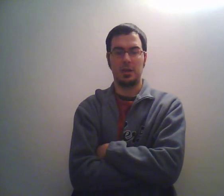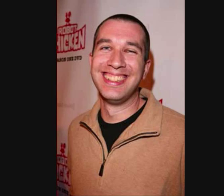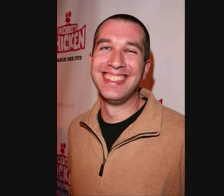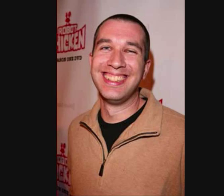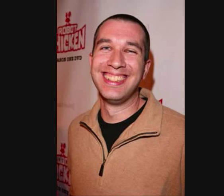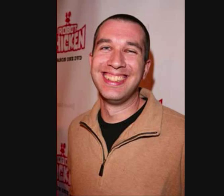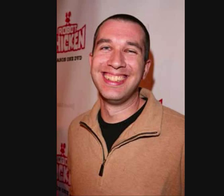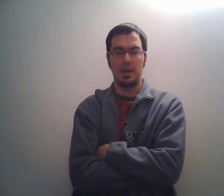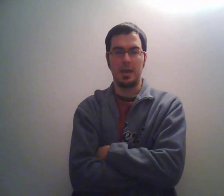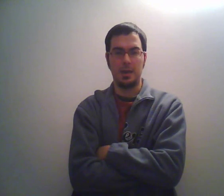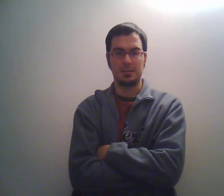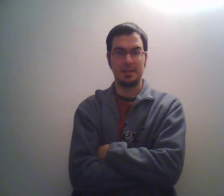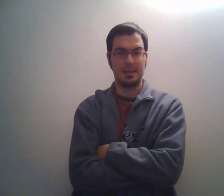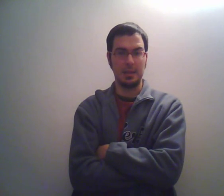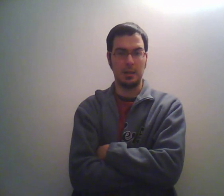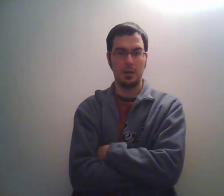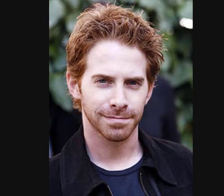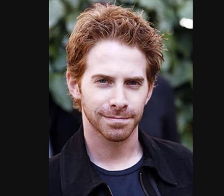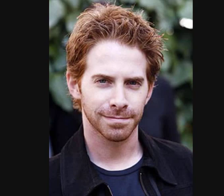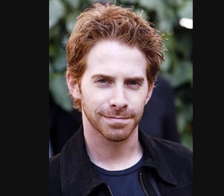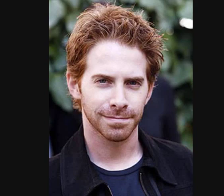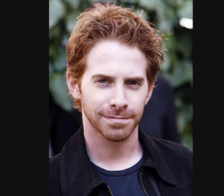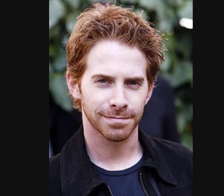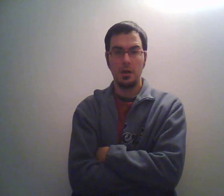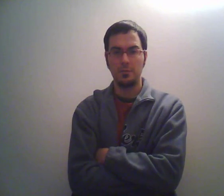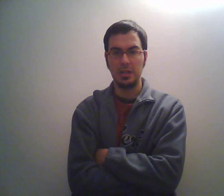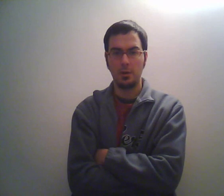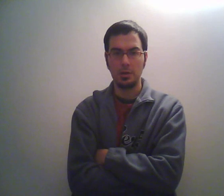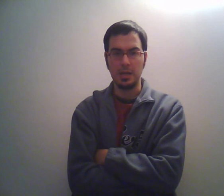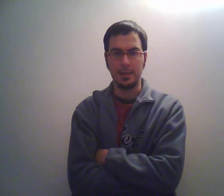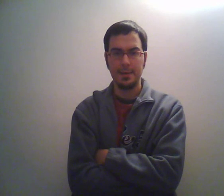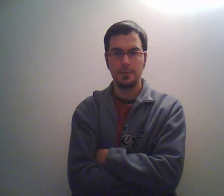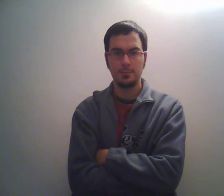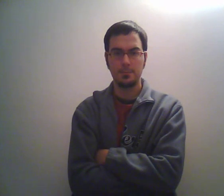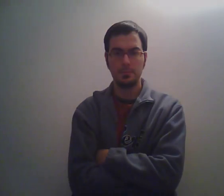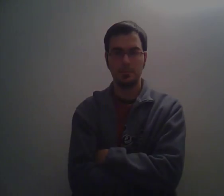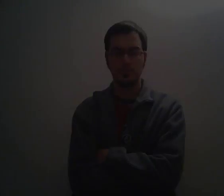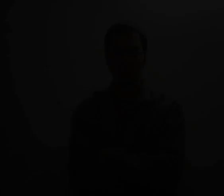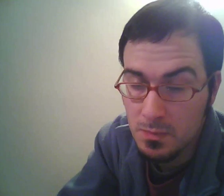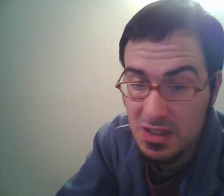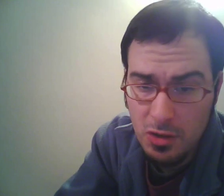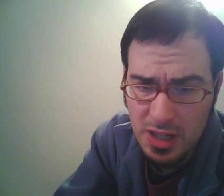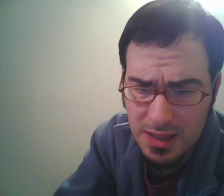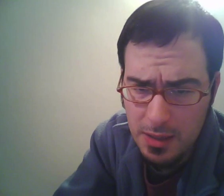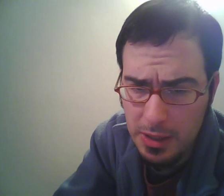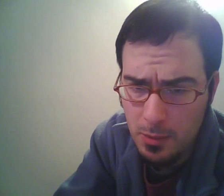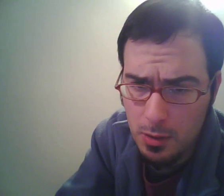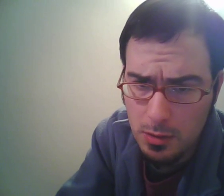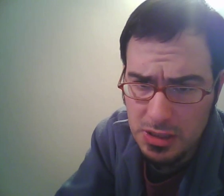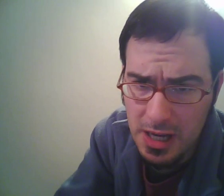e Seth Green vi dicono niente Nonostante il primo sia